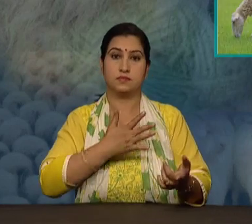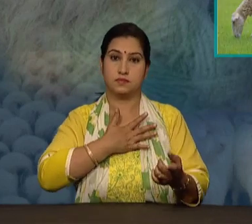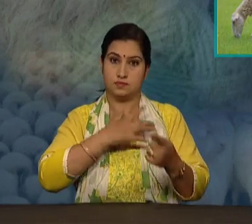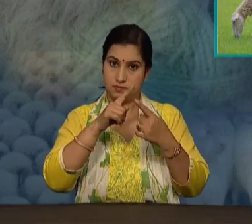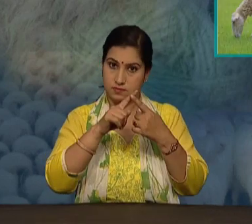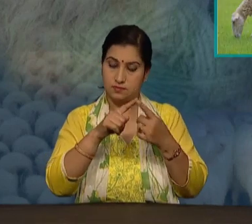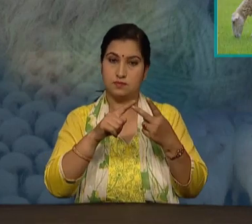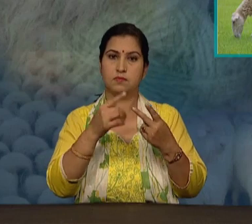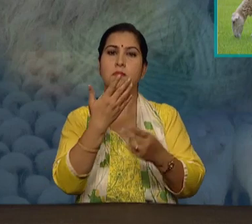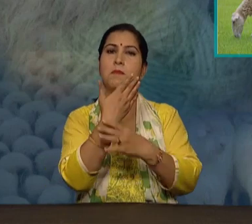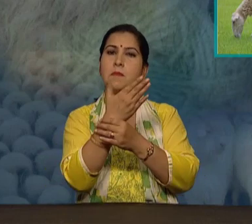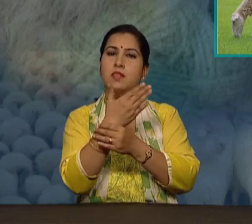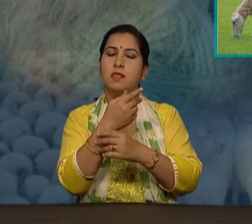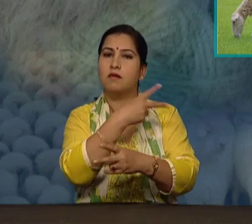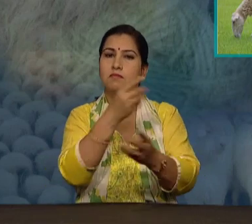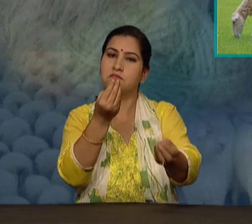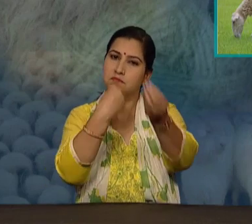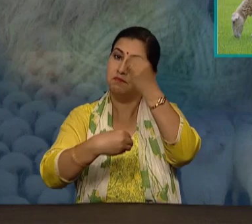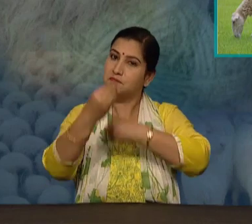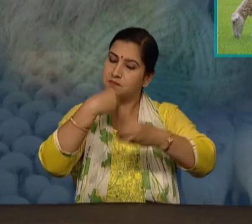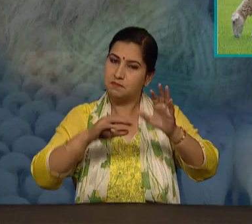वह पत्तियां खाना पसंद करती हैं